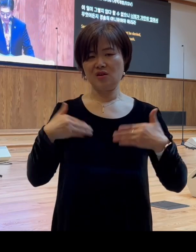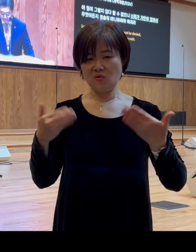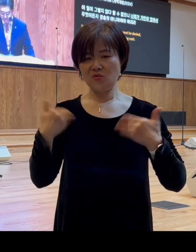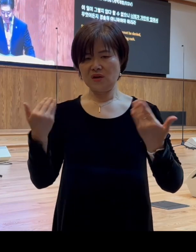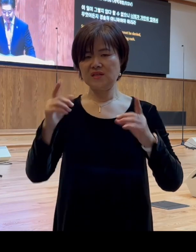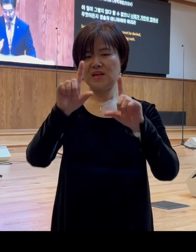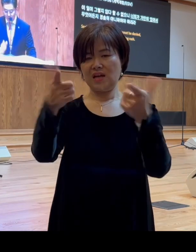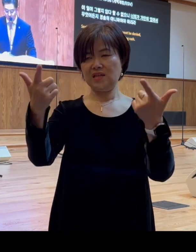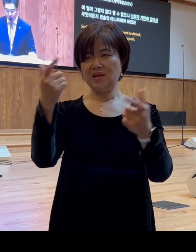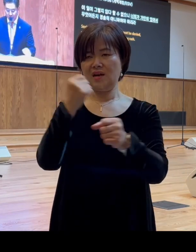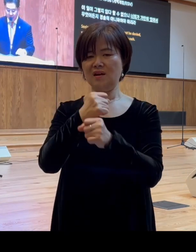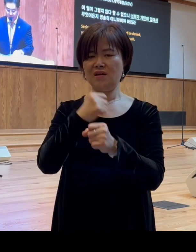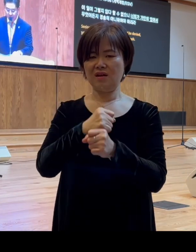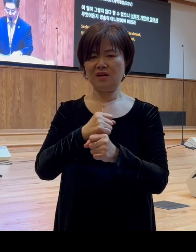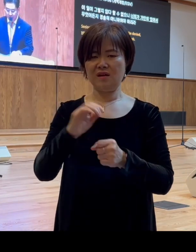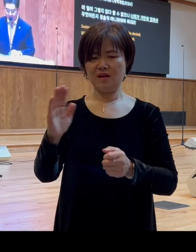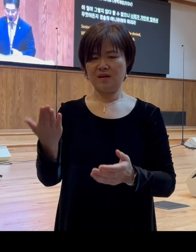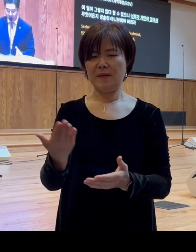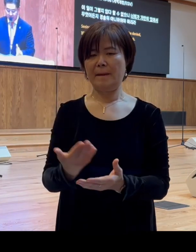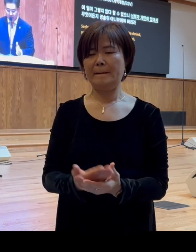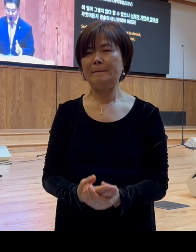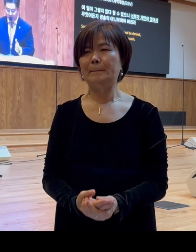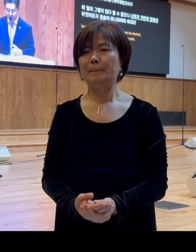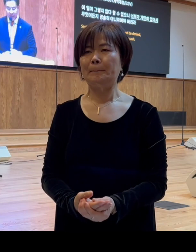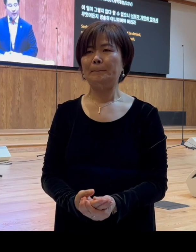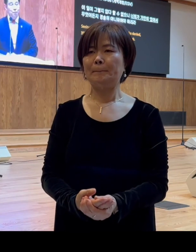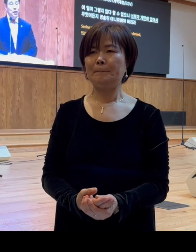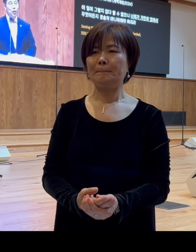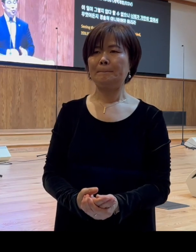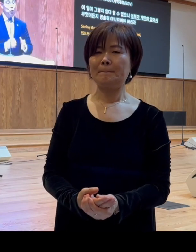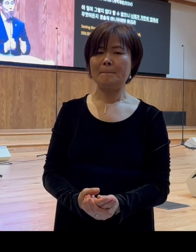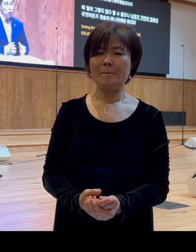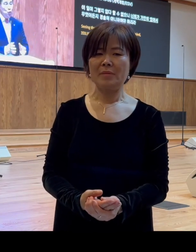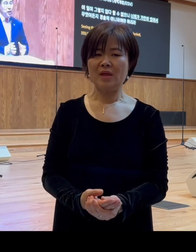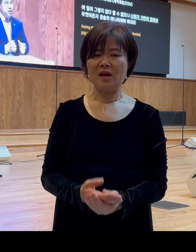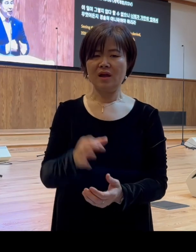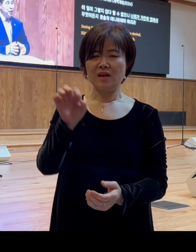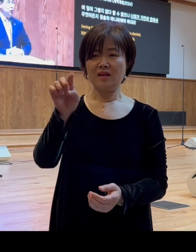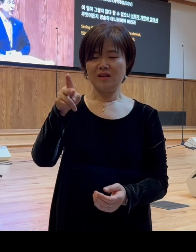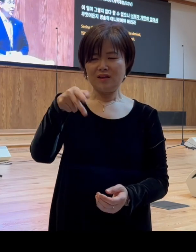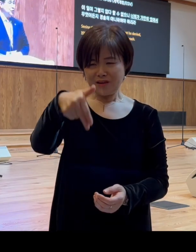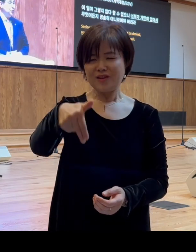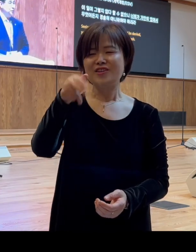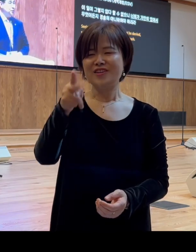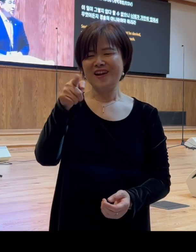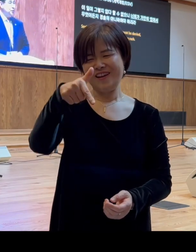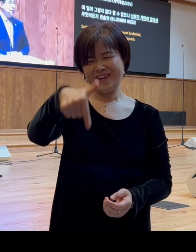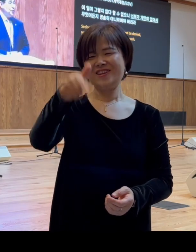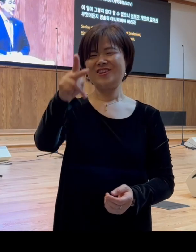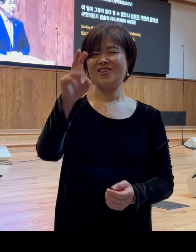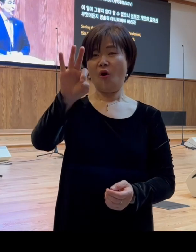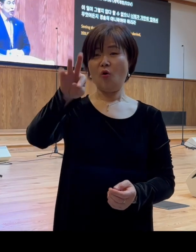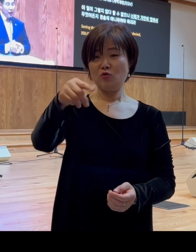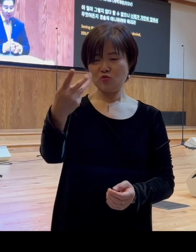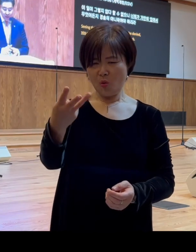경솔하지 아니하여야 하리라 여러분 경솔하지 않기 위해서 우리가 해야 될 일이